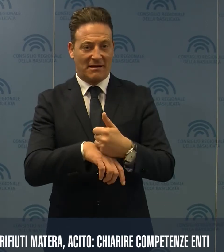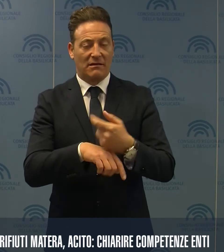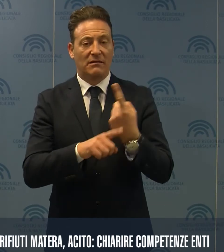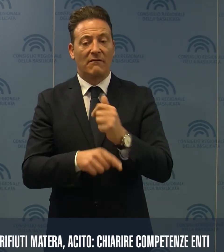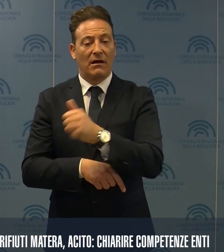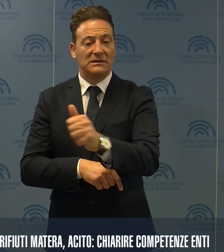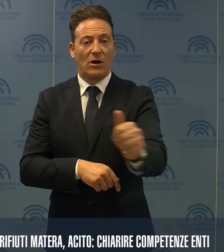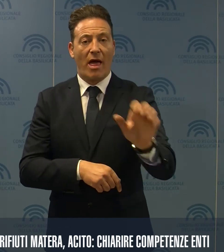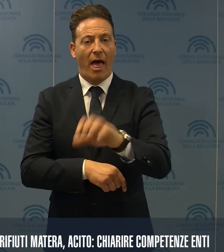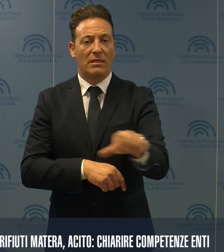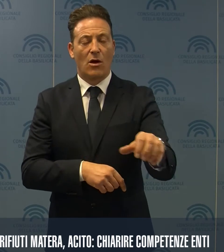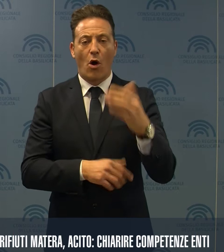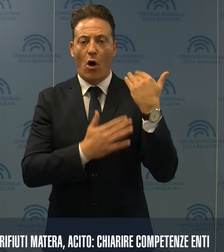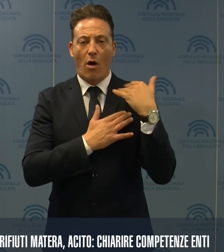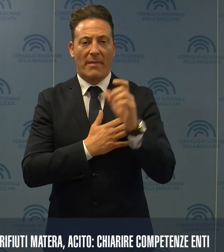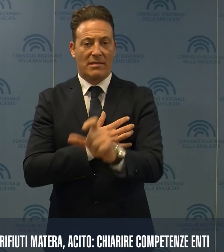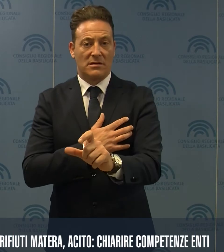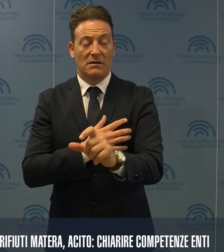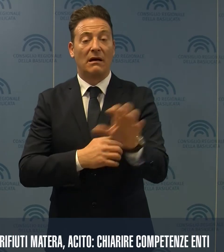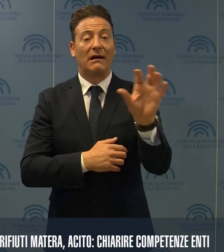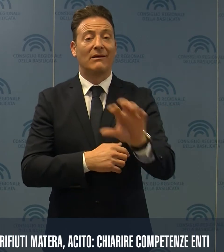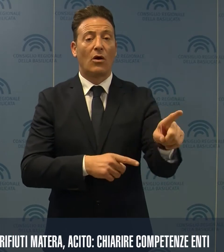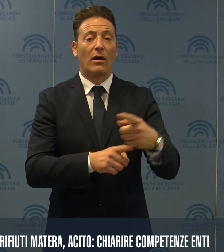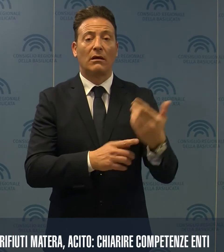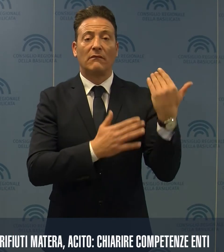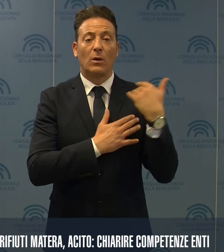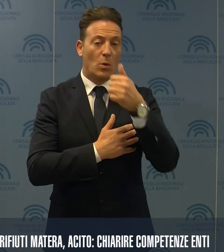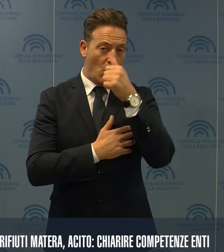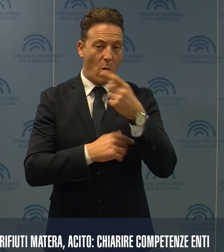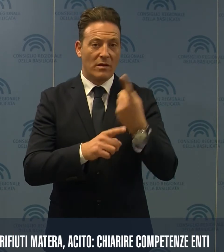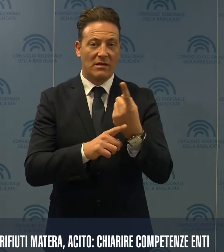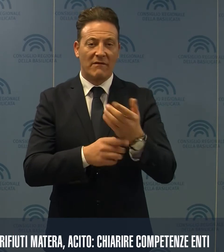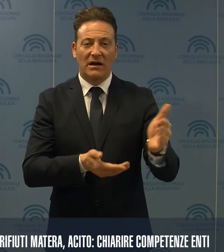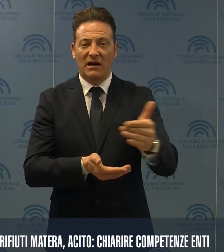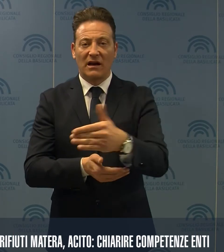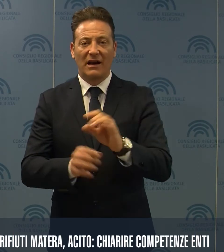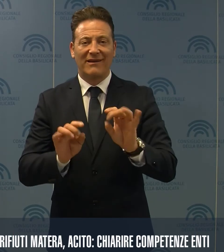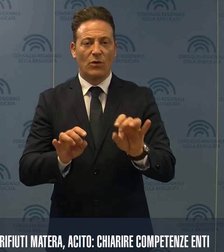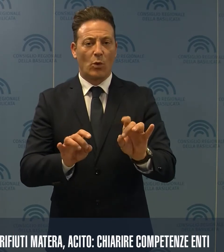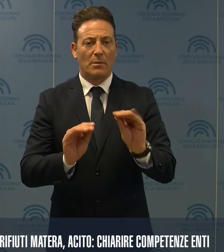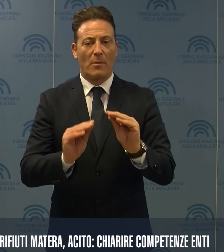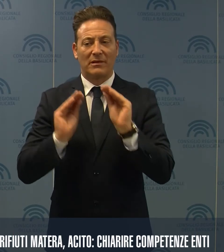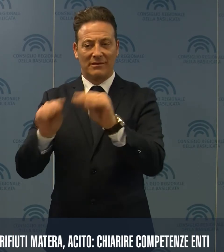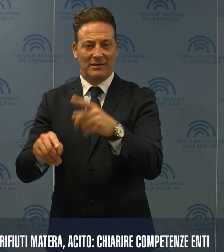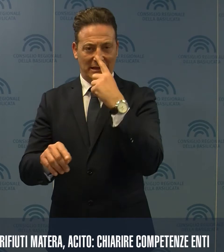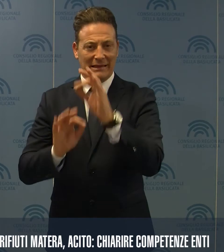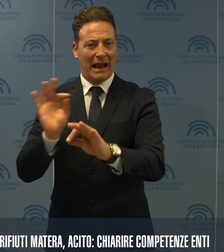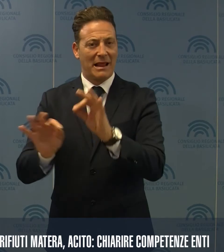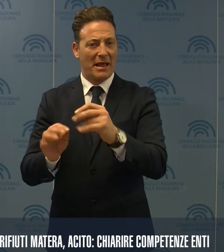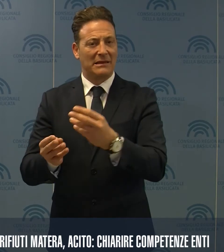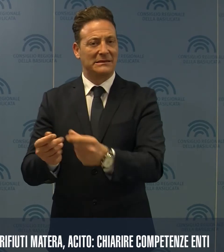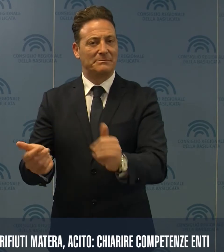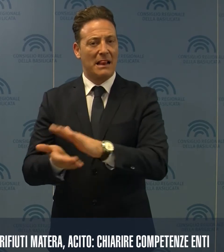i singoli enti. Alla Regione il compito di pianificare i flussi dei rifiuti verso gli impianti di trattamento e